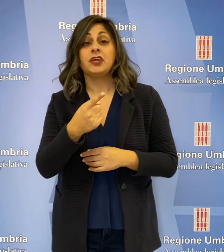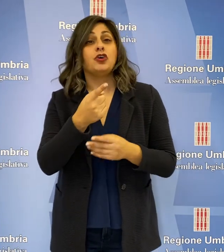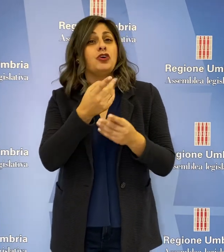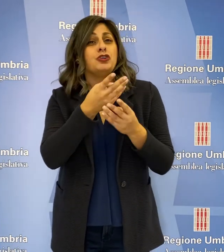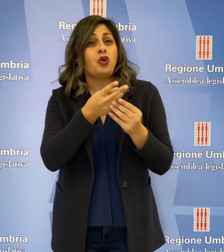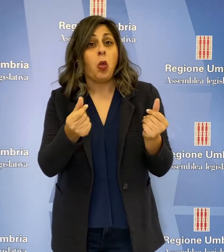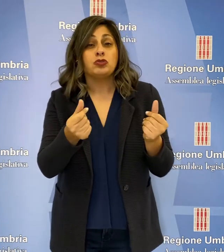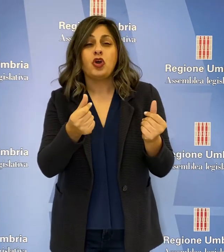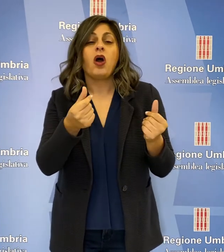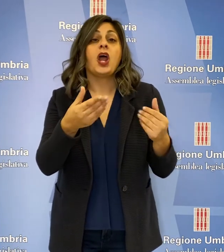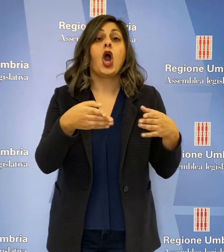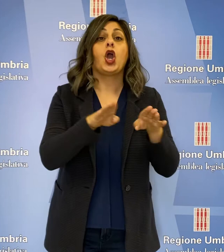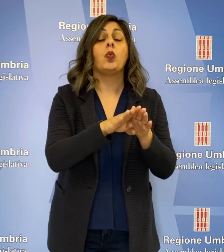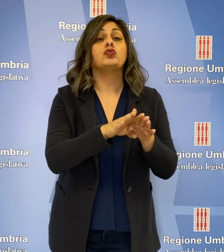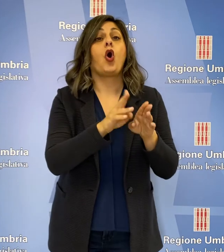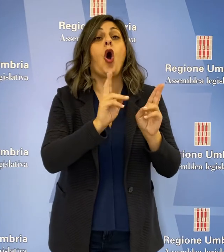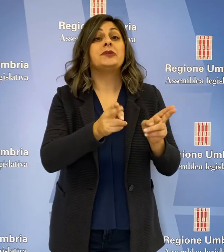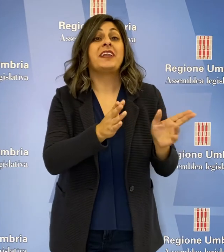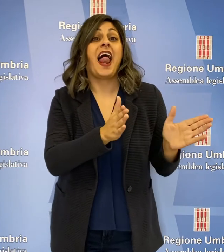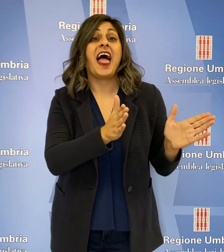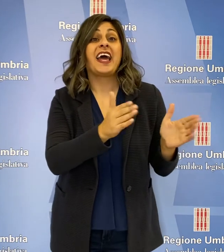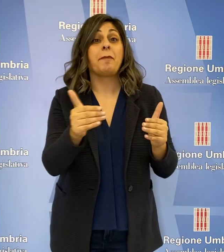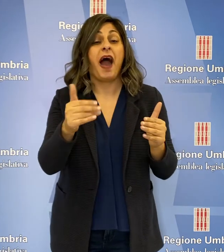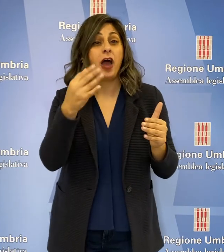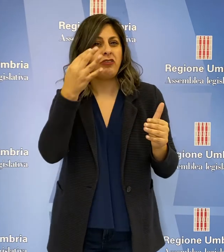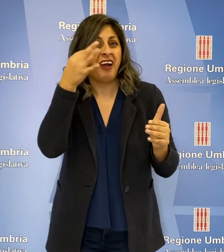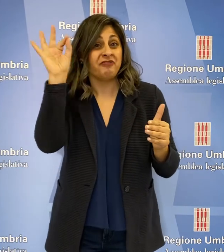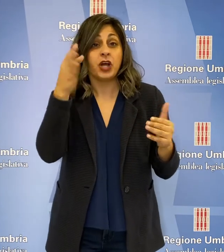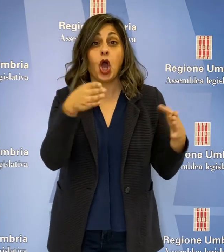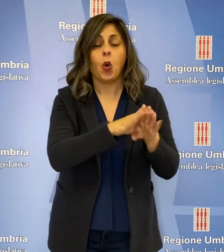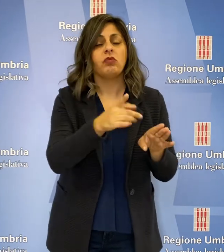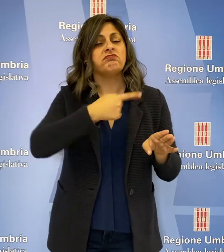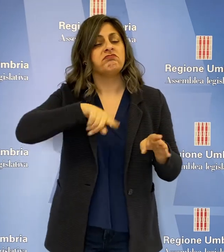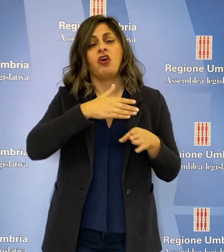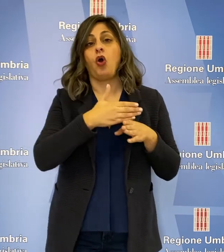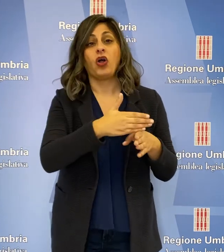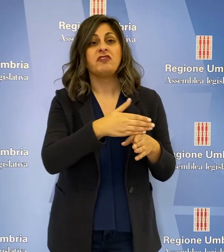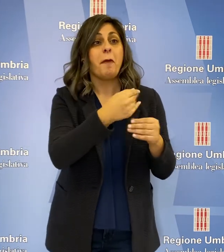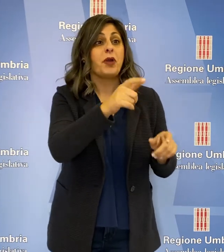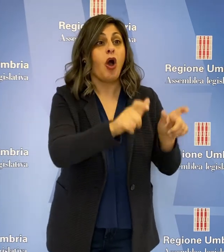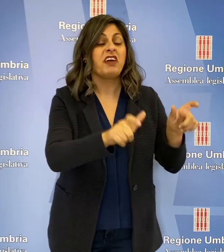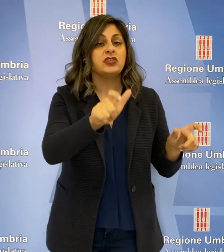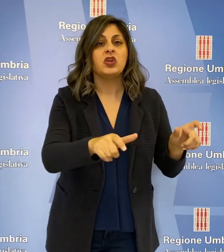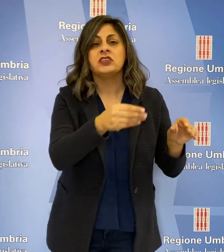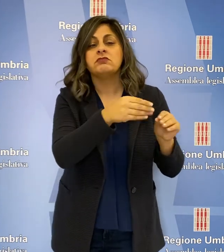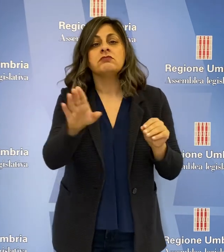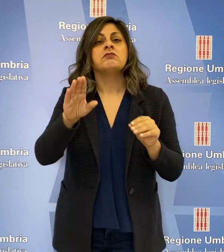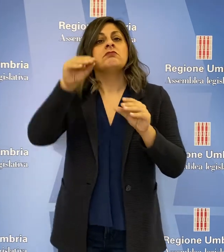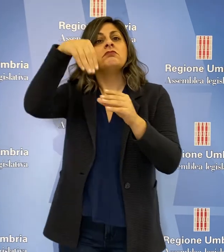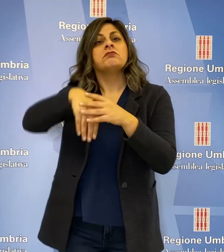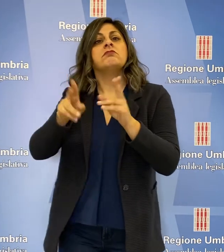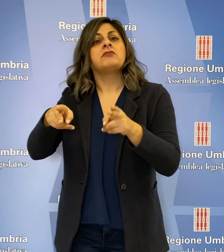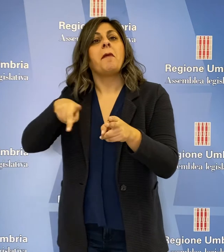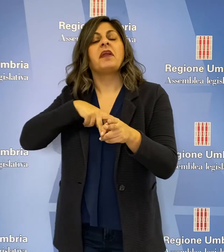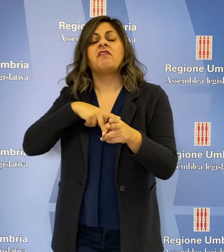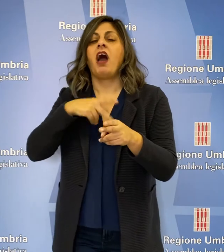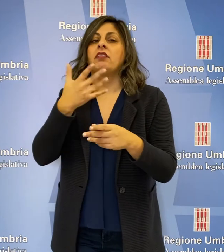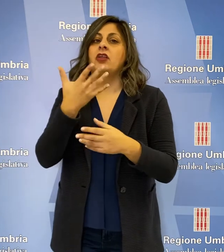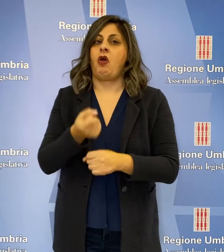soluzione di chiudere reparti ospedalieri di eccellenza e mandare i nostri professionisti a operare nelle cliniche private. Ecco